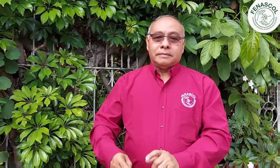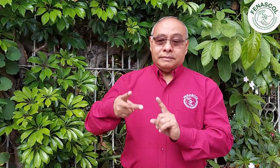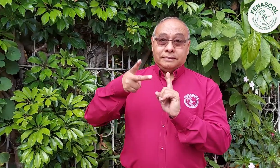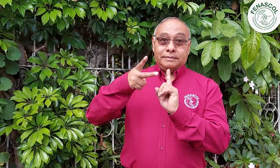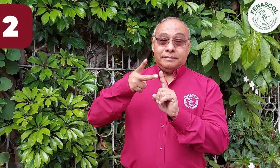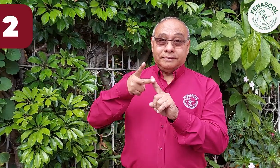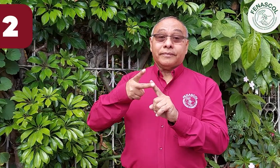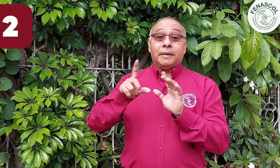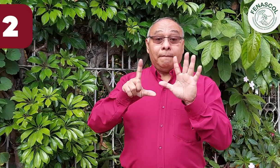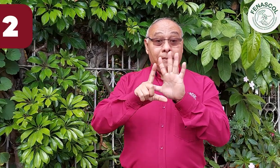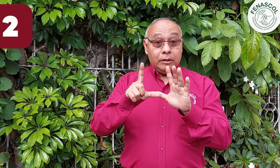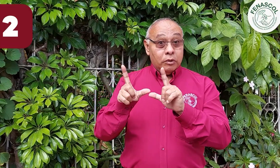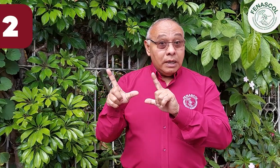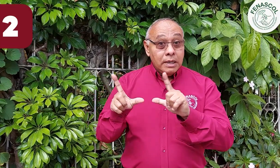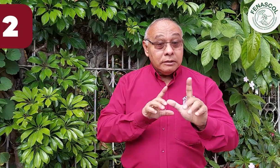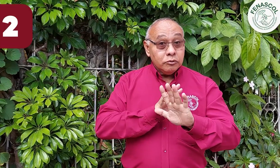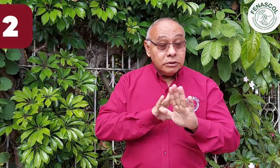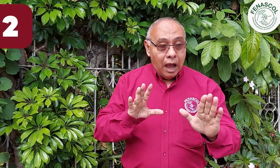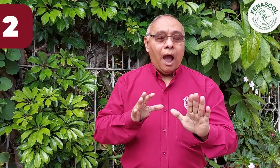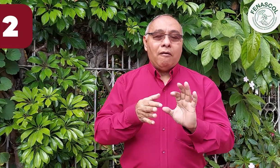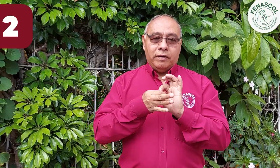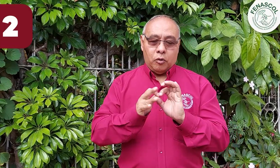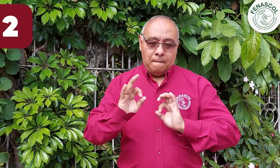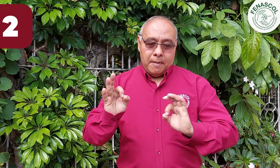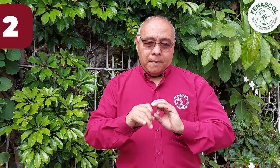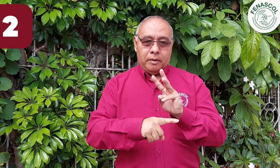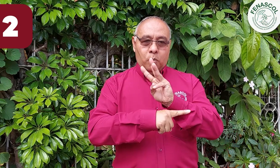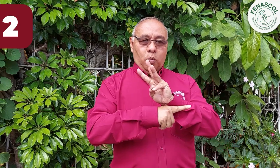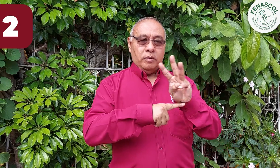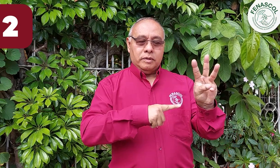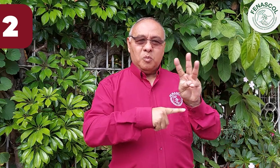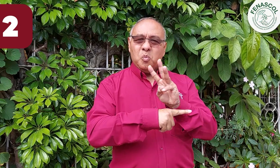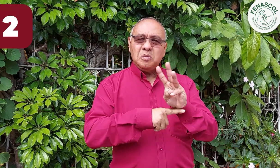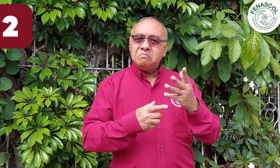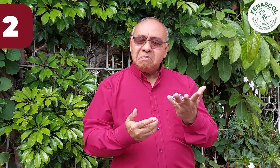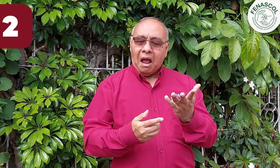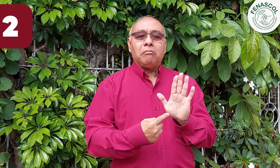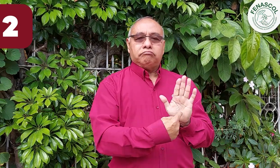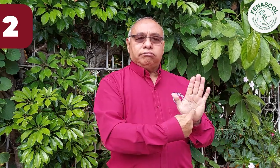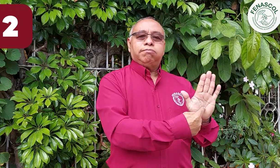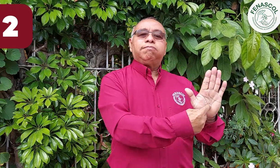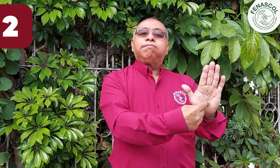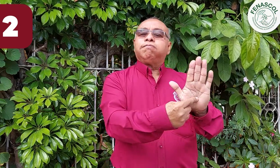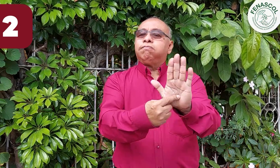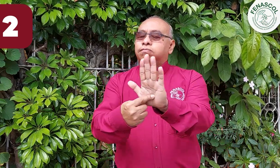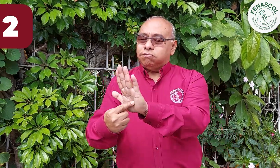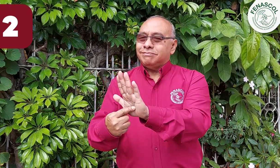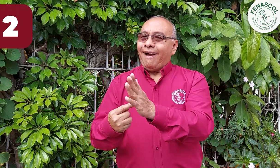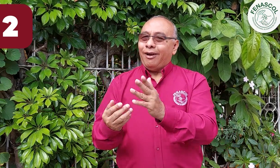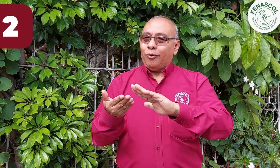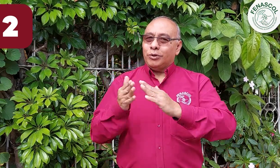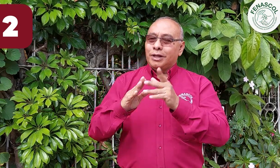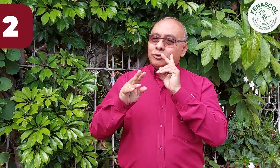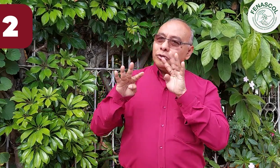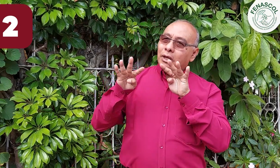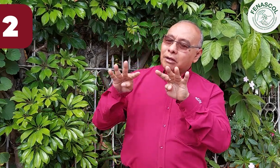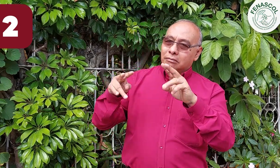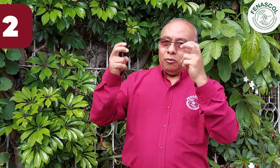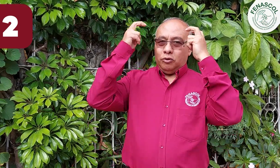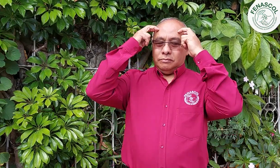formación. Además, segundo, se presentará un webinar de presentación del producto audiovisual para reconocimiento de toda la comunidad sorda del